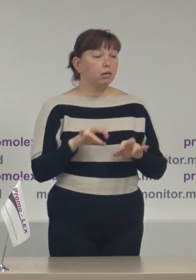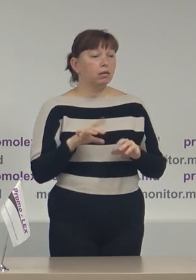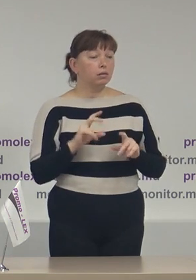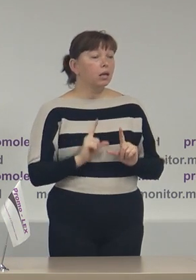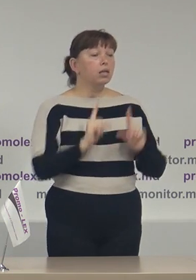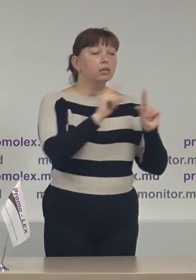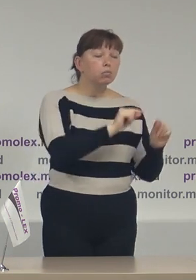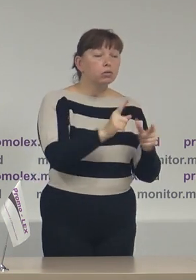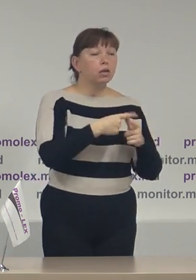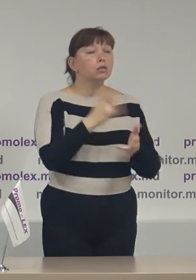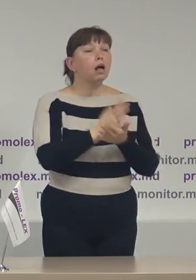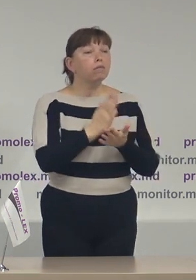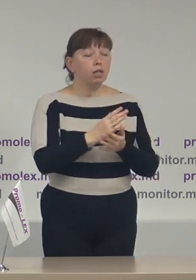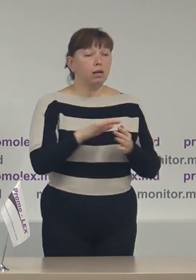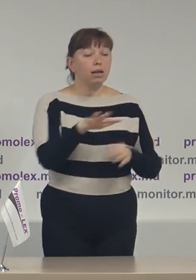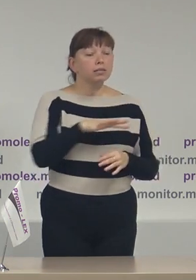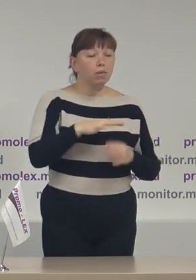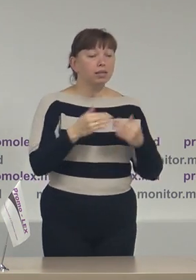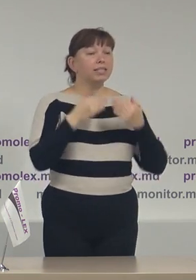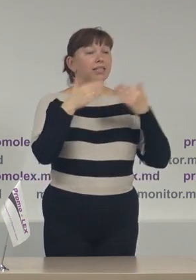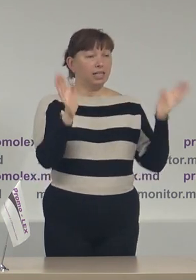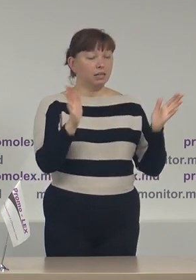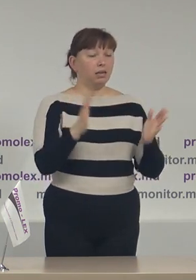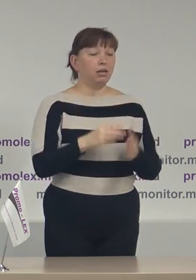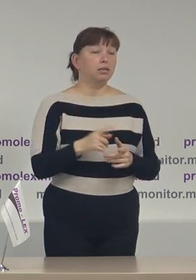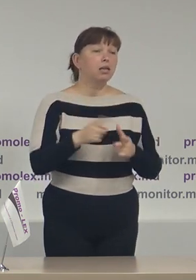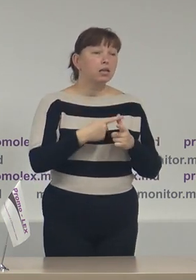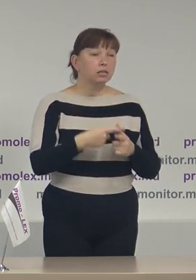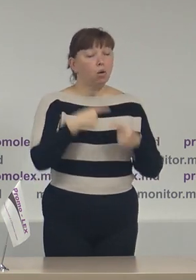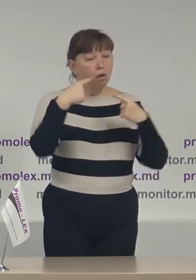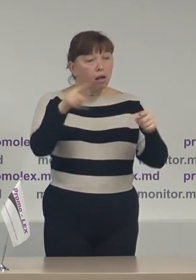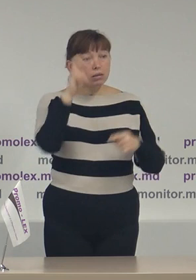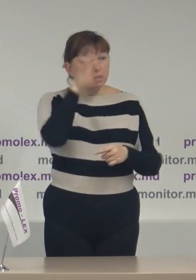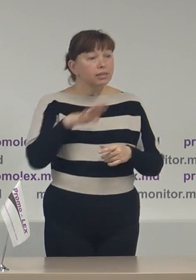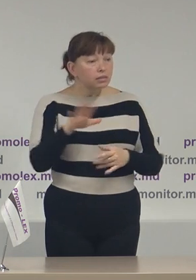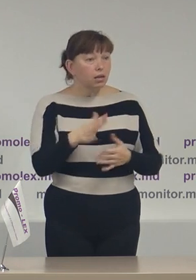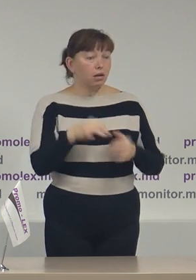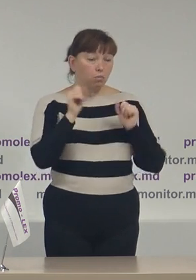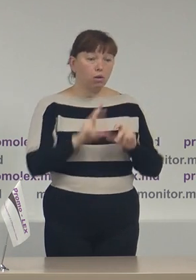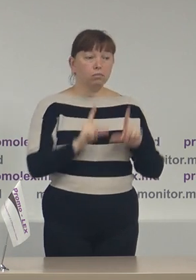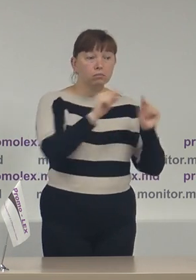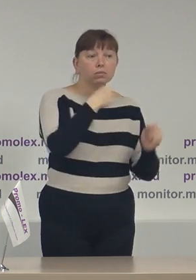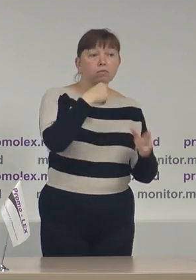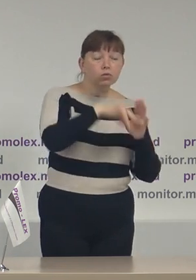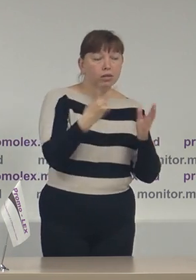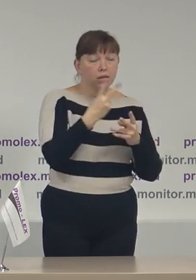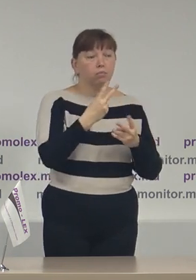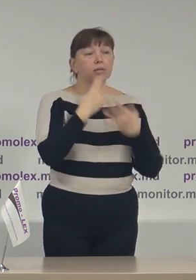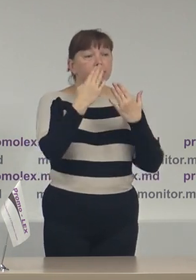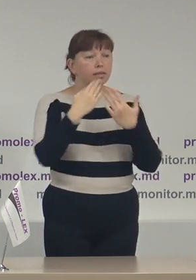aflare în spații deschise în aceste țări sau eventual chiar și alte țări. Respectiv,